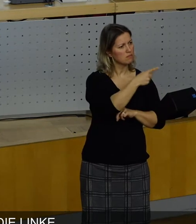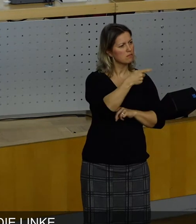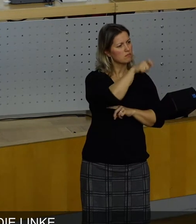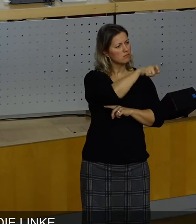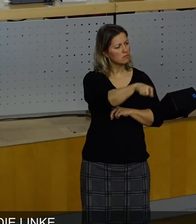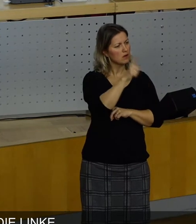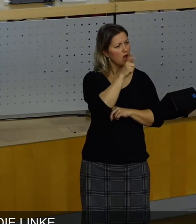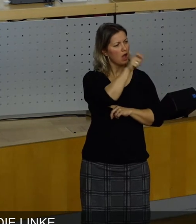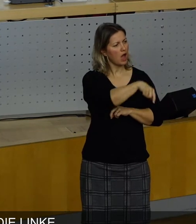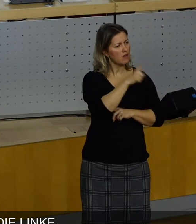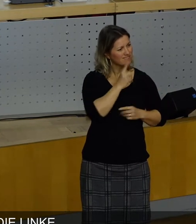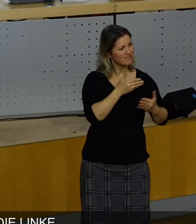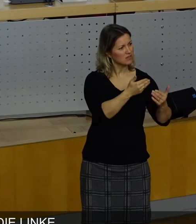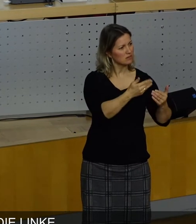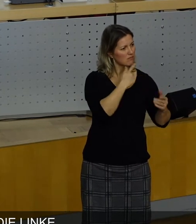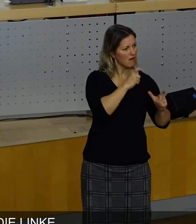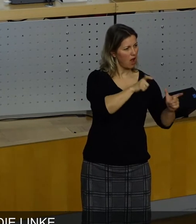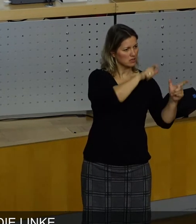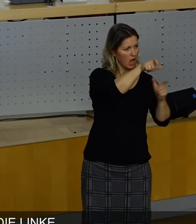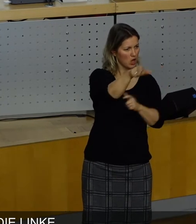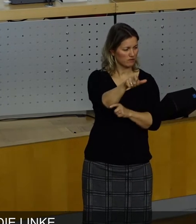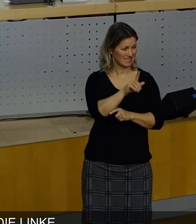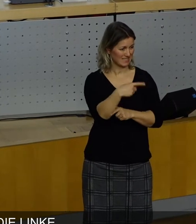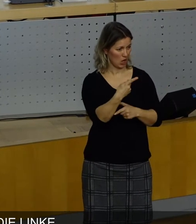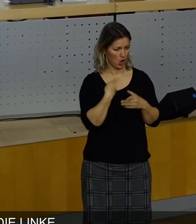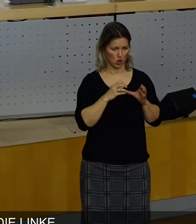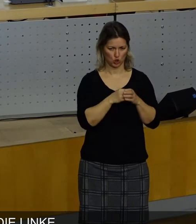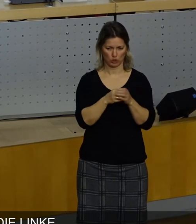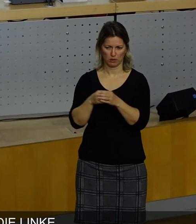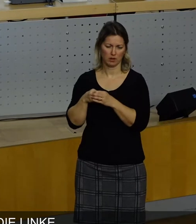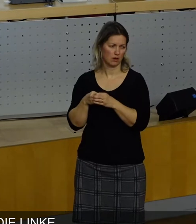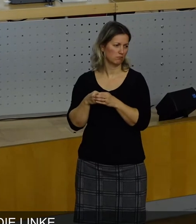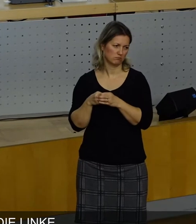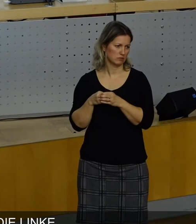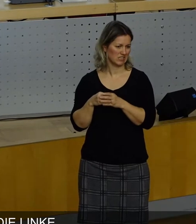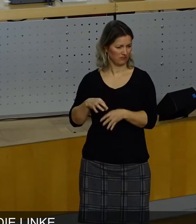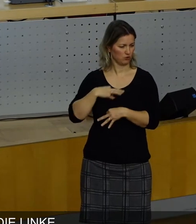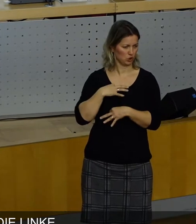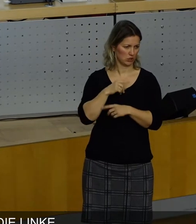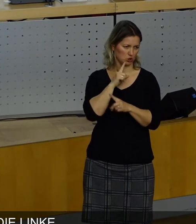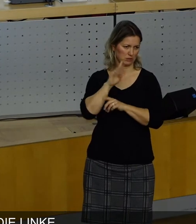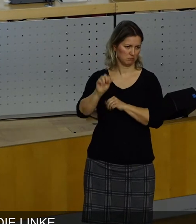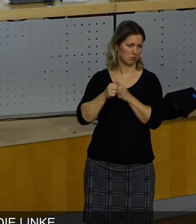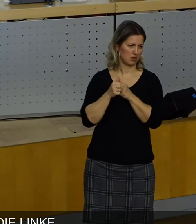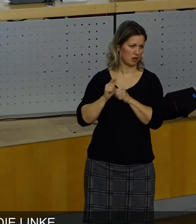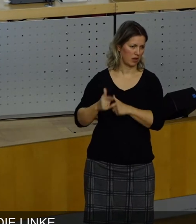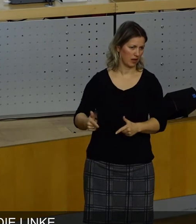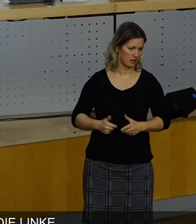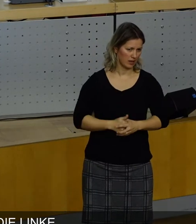aufzustacheln, derartige Gruppierungen sind keine Gesprächspartner für uns. Das in aller Deutlichkeit.